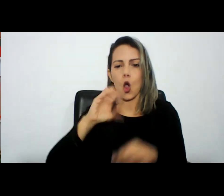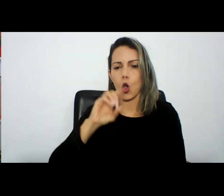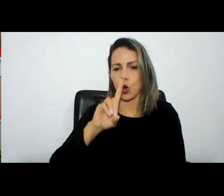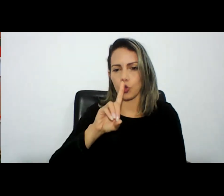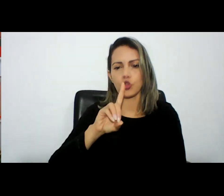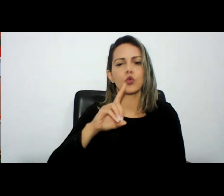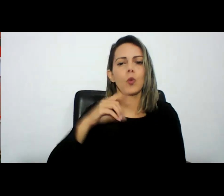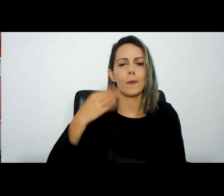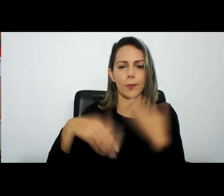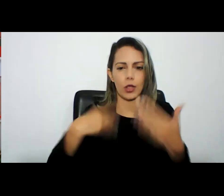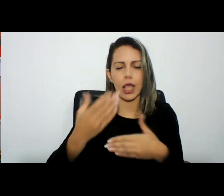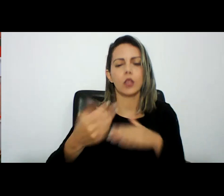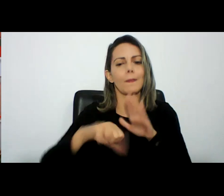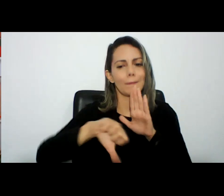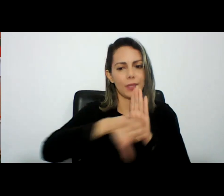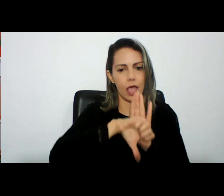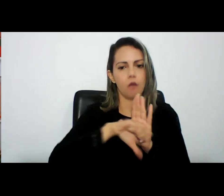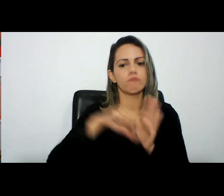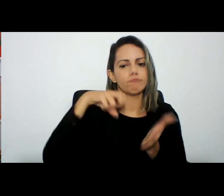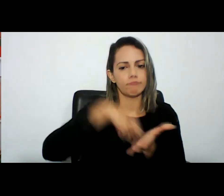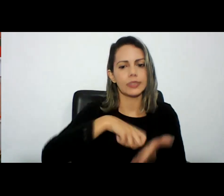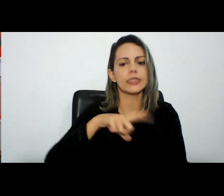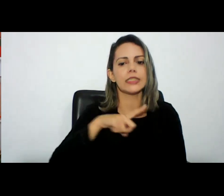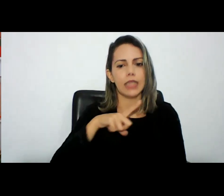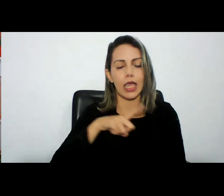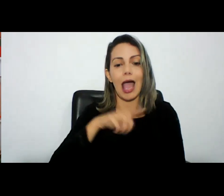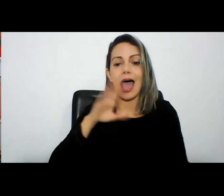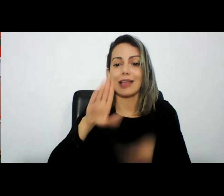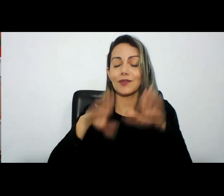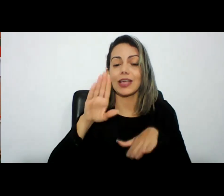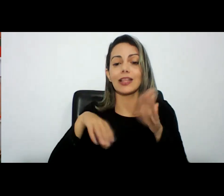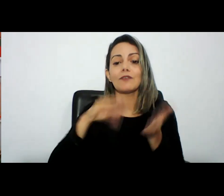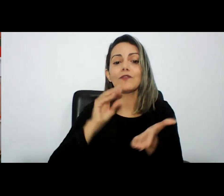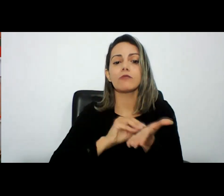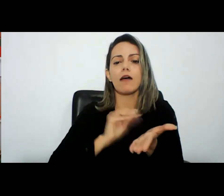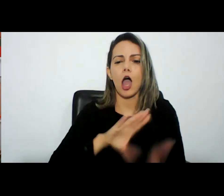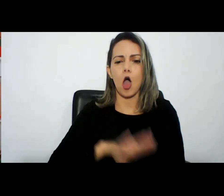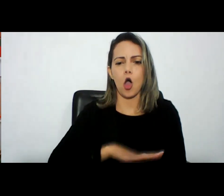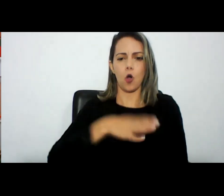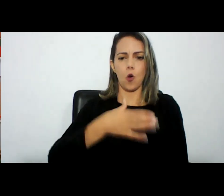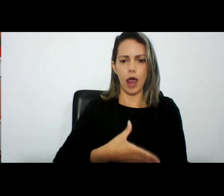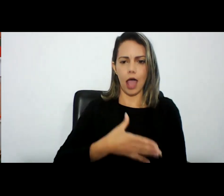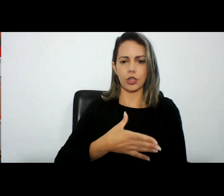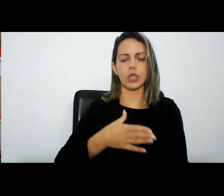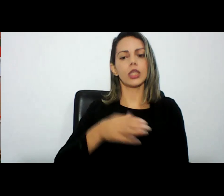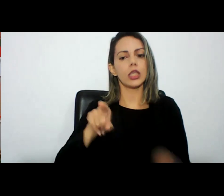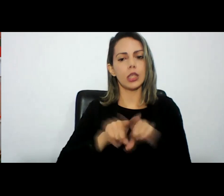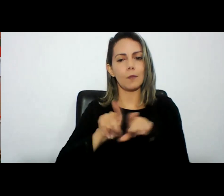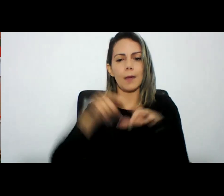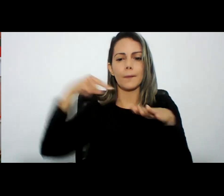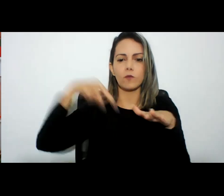faltasse essa coragem ou essa profundidade acadêmica de trazer